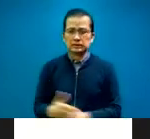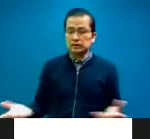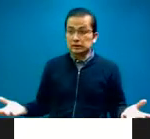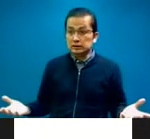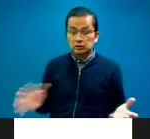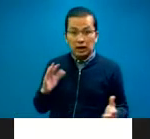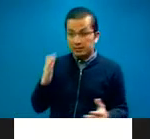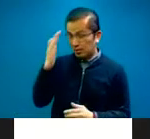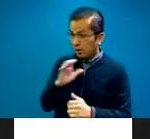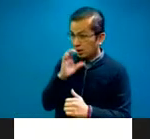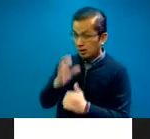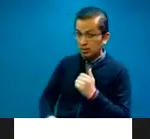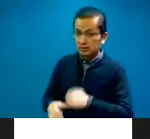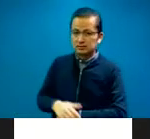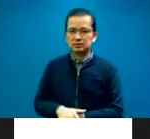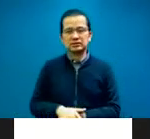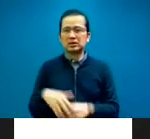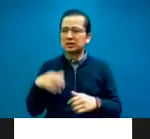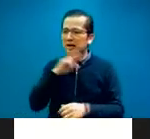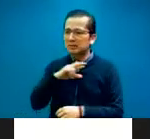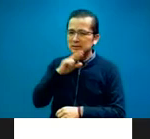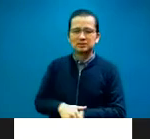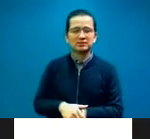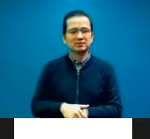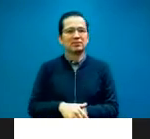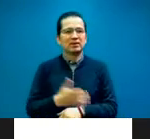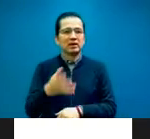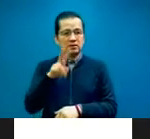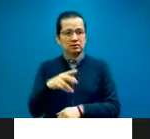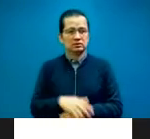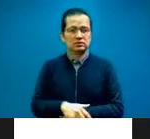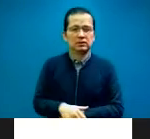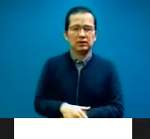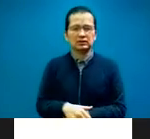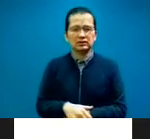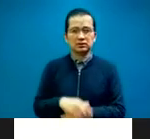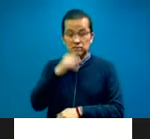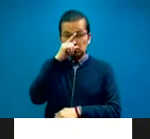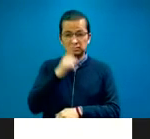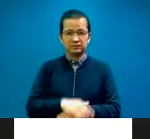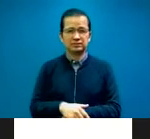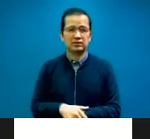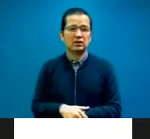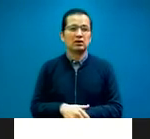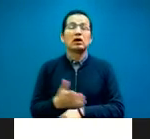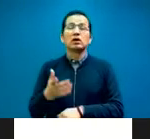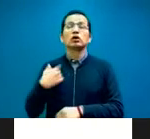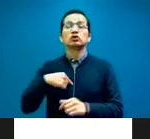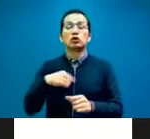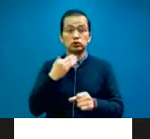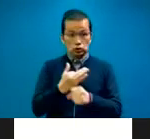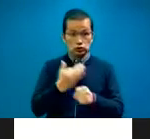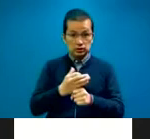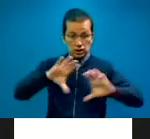Se nos acaba, se nos acaba, es que podríamos... Sí, bueno, entonces, entre todos... ...sobre todo, ¿cómo seguimos apoyando ahorita como comunidad?